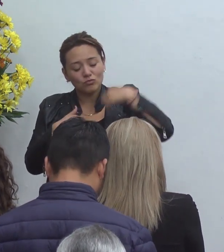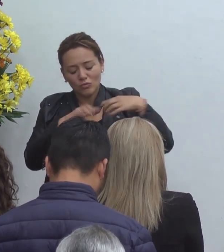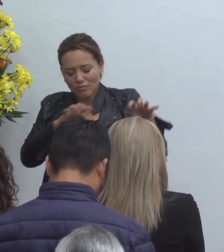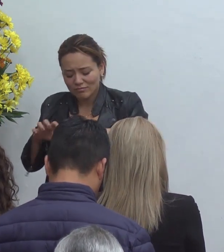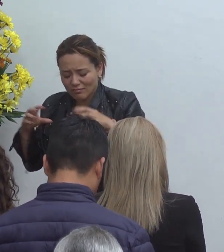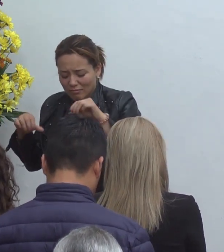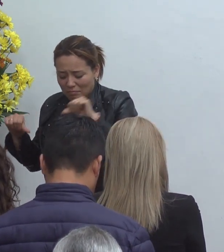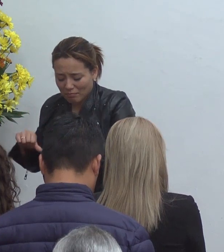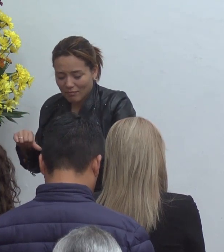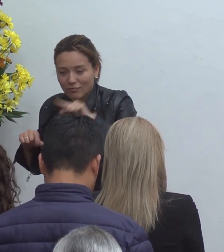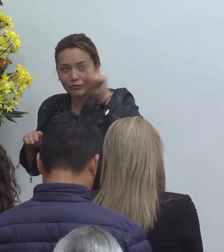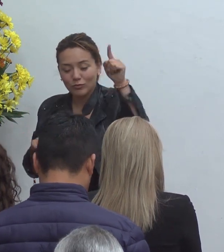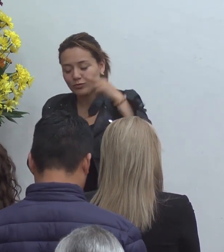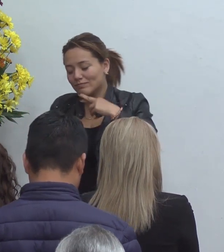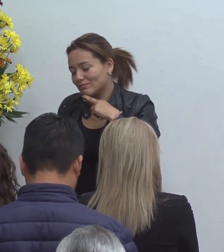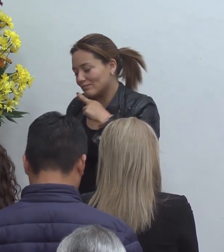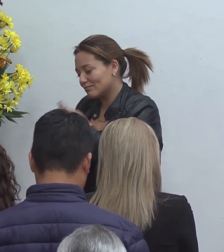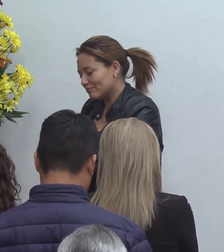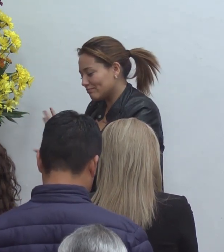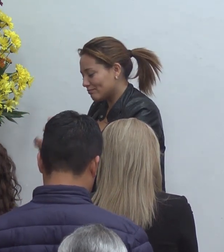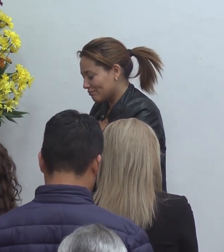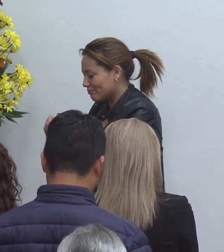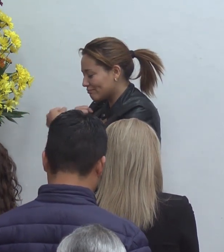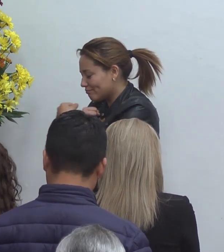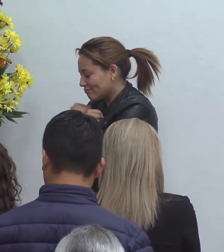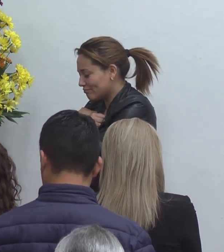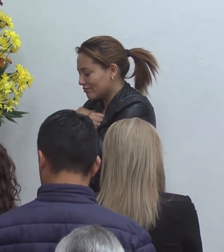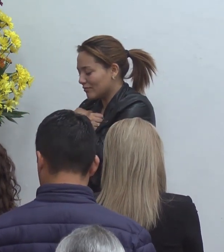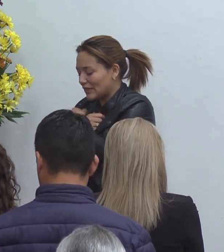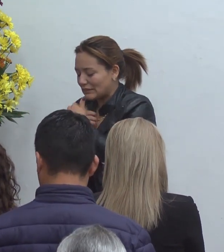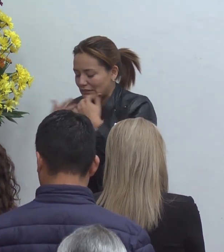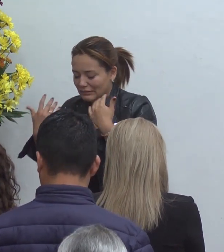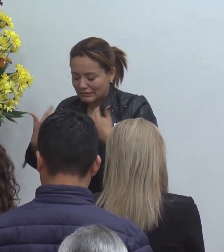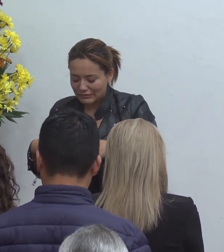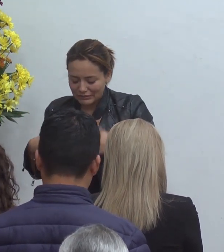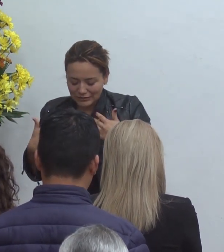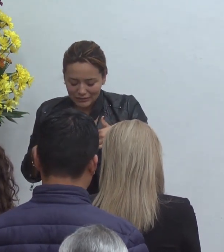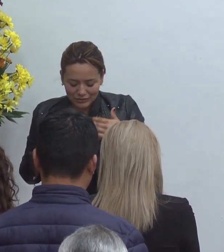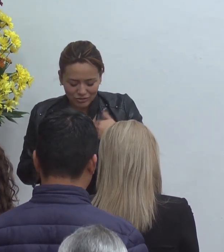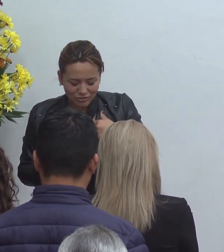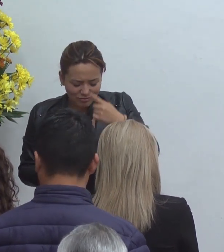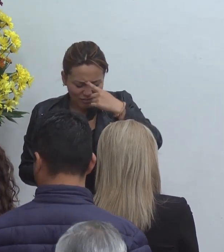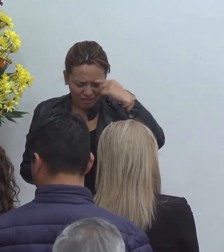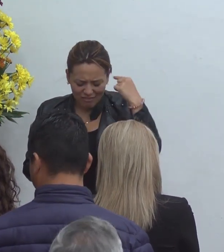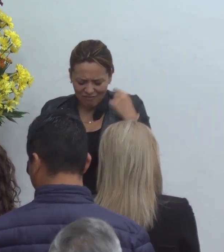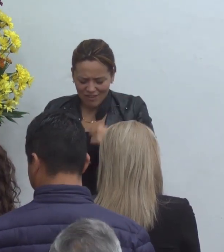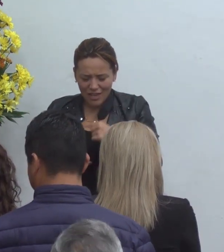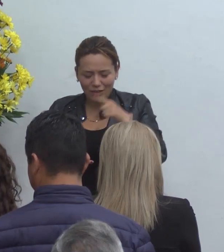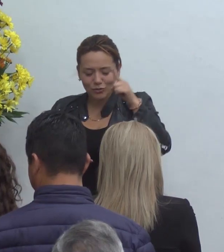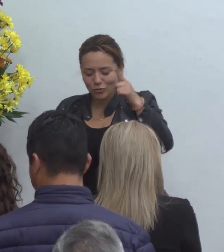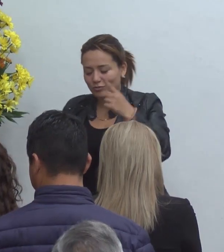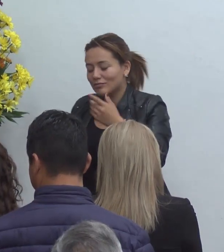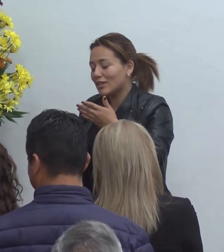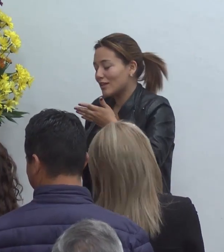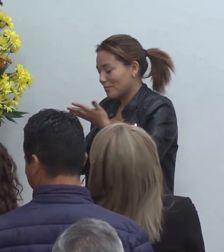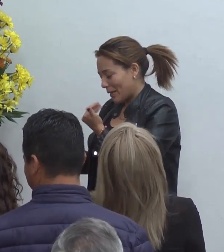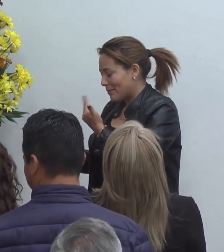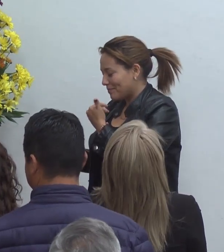tú no nos traicionas tú no eres infiel aunque nosotros lo somos tú permaneces para siempre tú eres la roca de